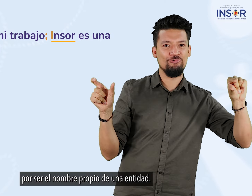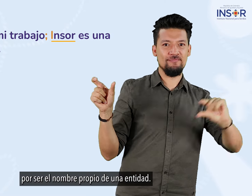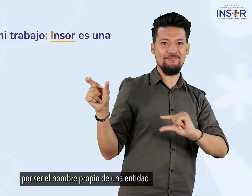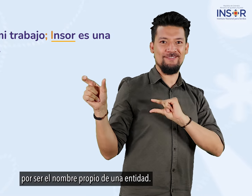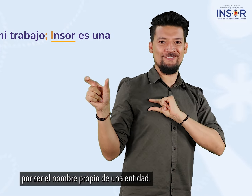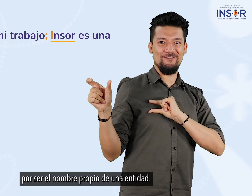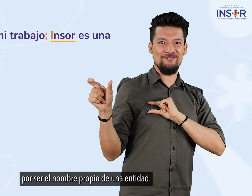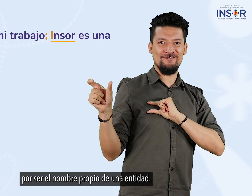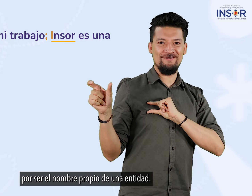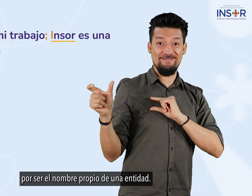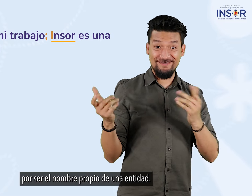una entidad